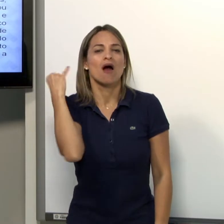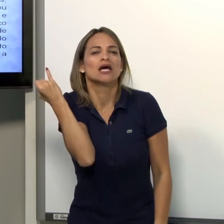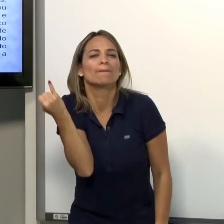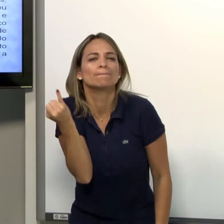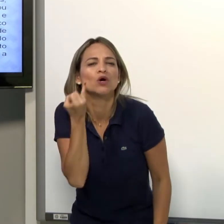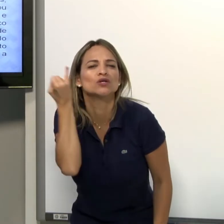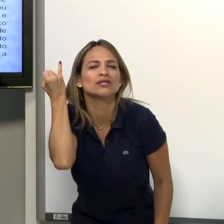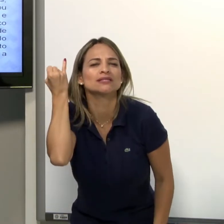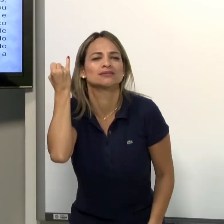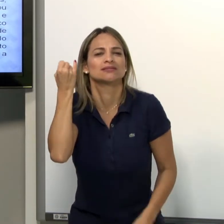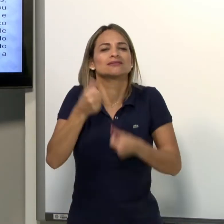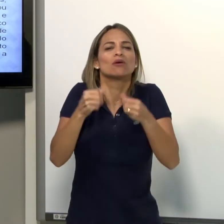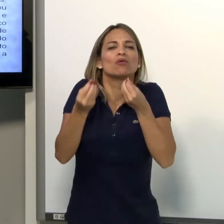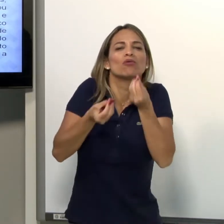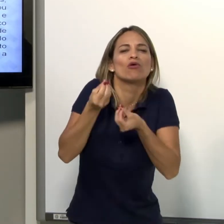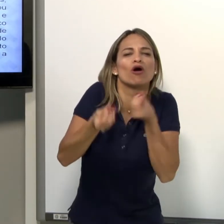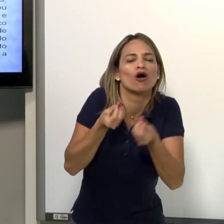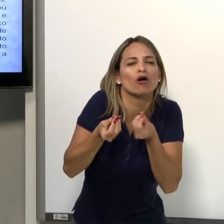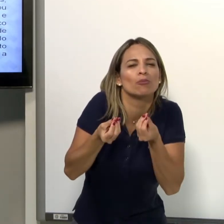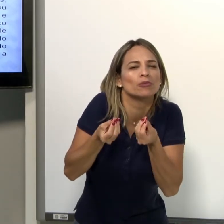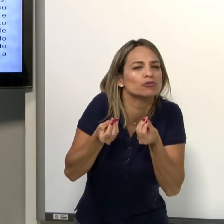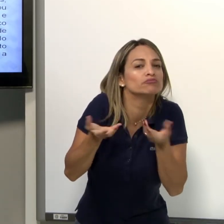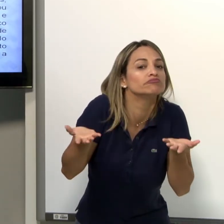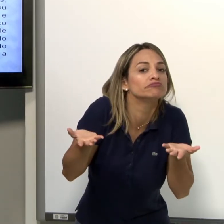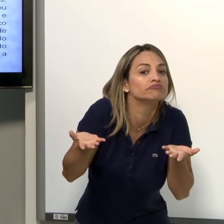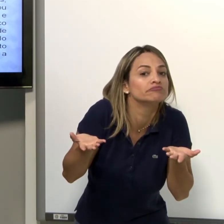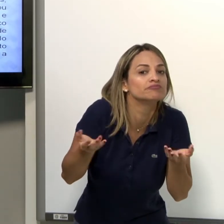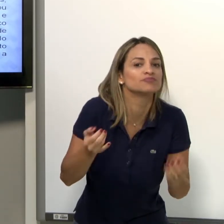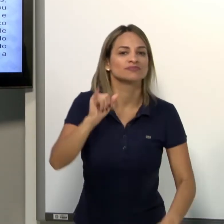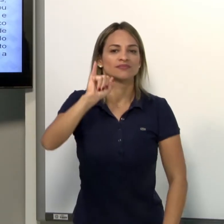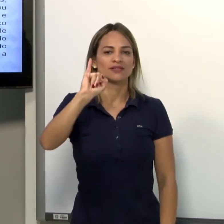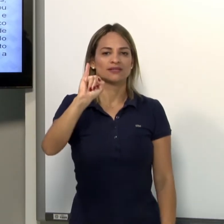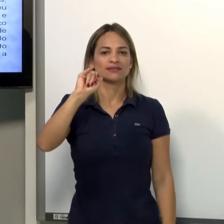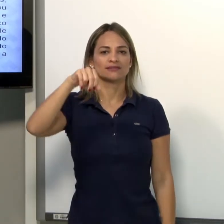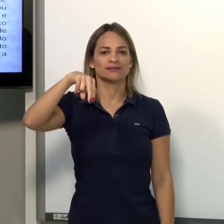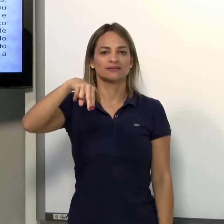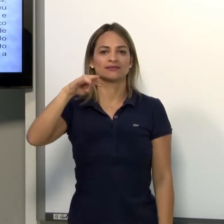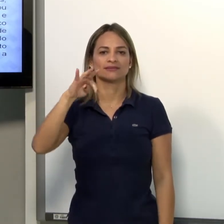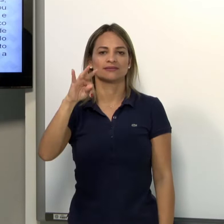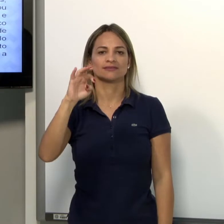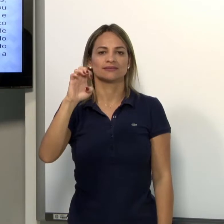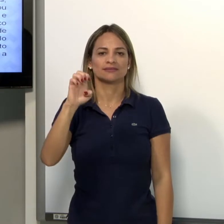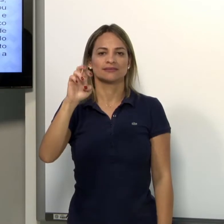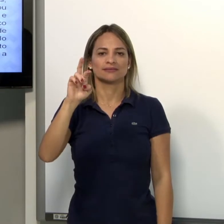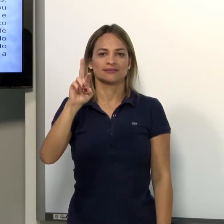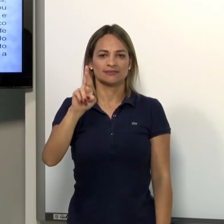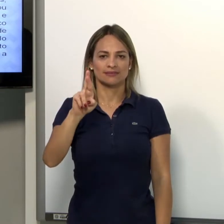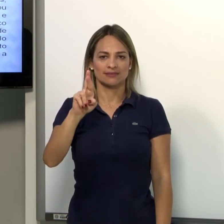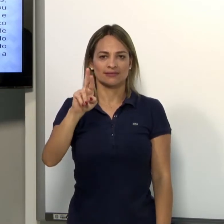que são muito importantes. E como que eles são? Inter